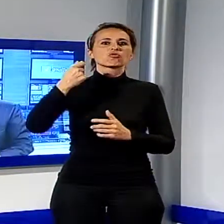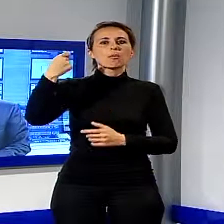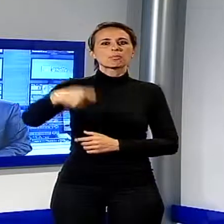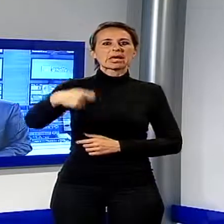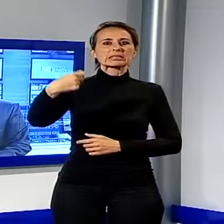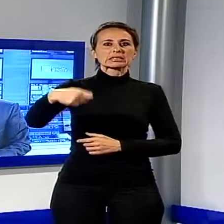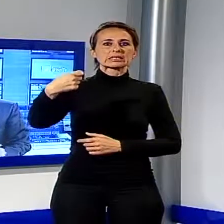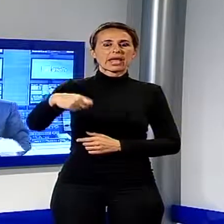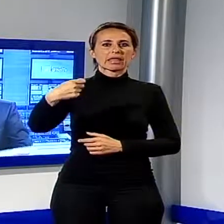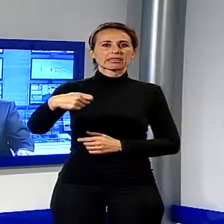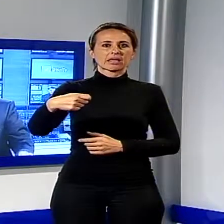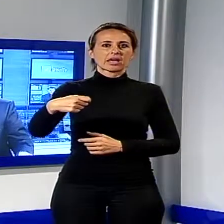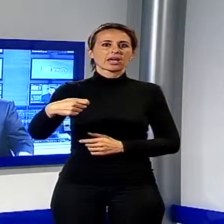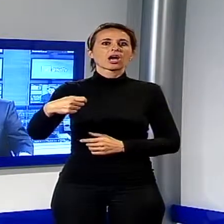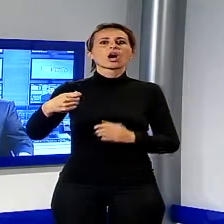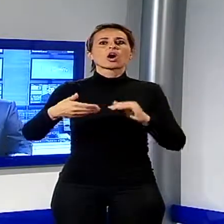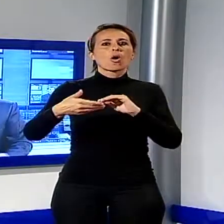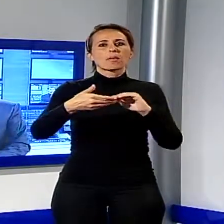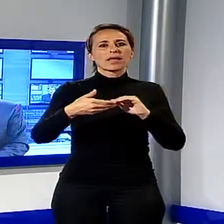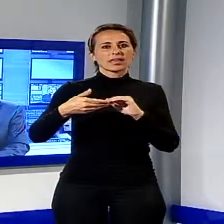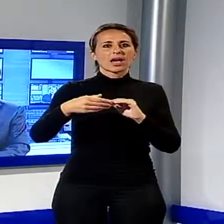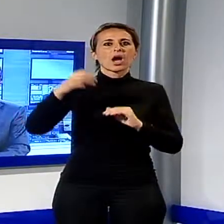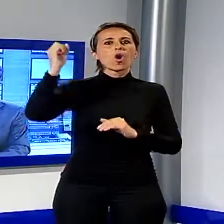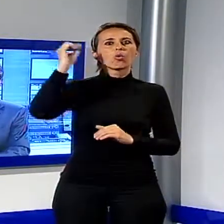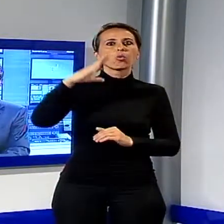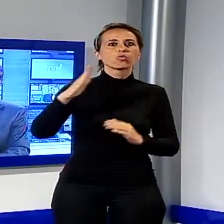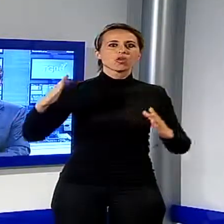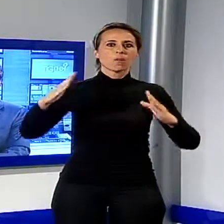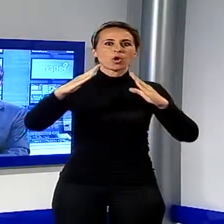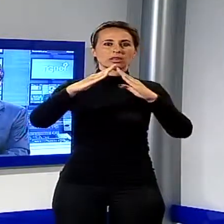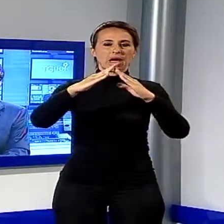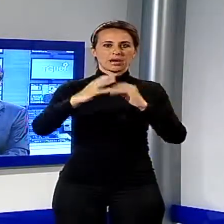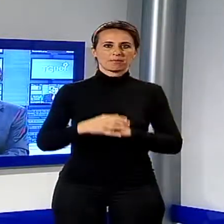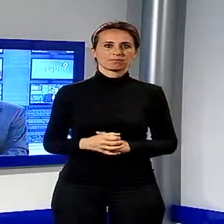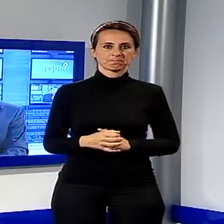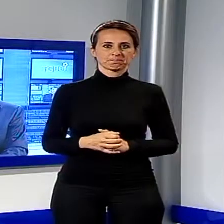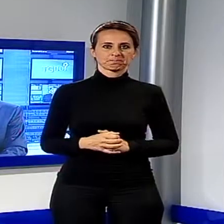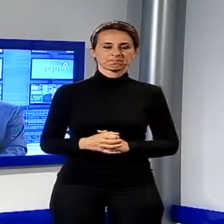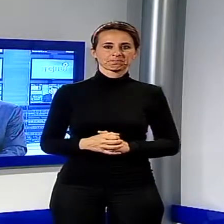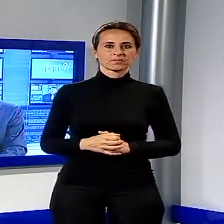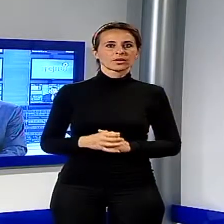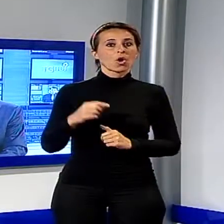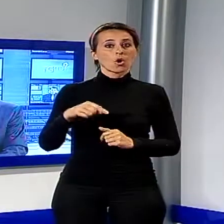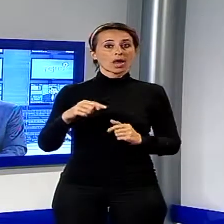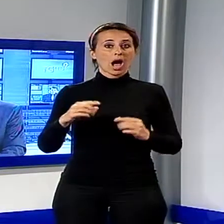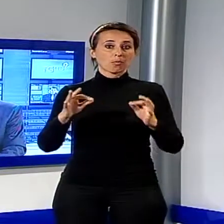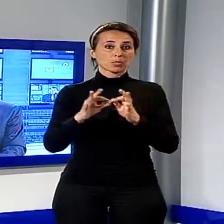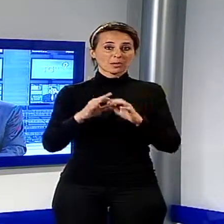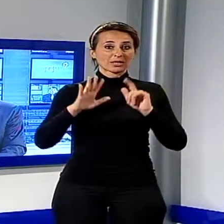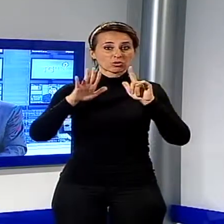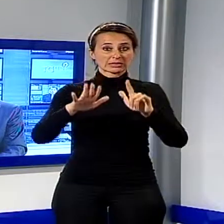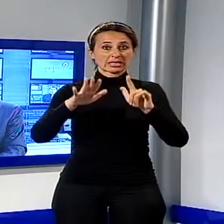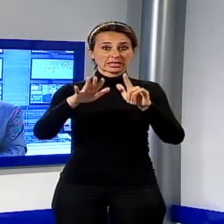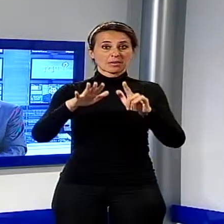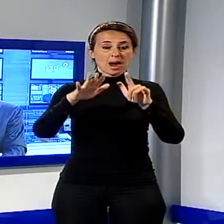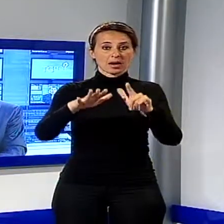Enti Montani. Adesso, come ogni fine settimana, ascoltiamo l'editoriale di Sergio Tarenti, che oggi